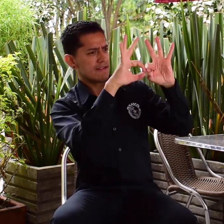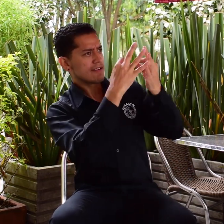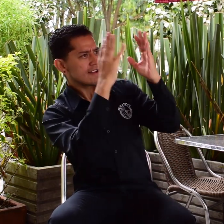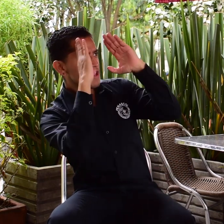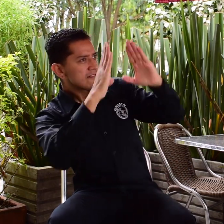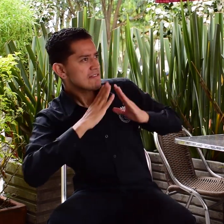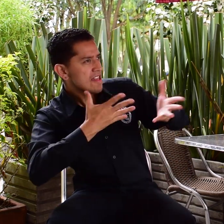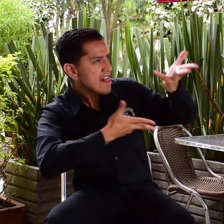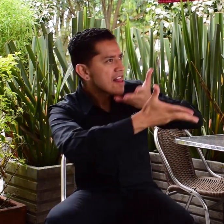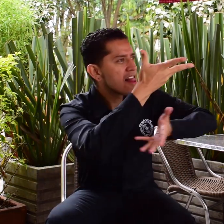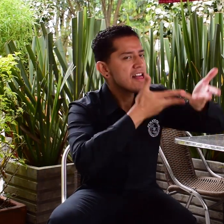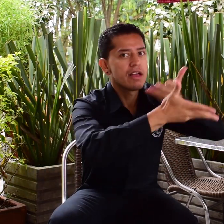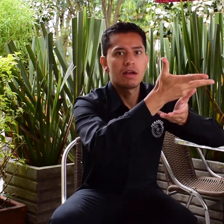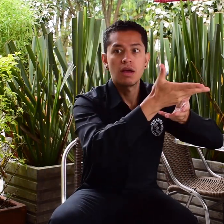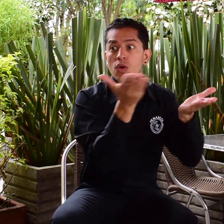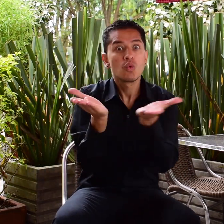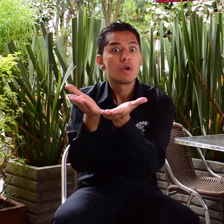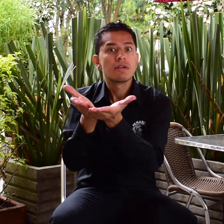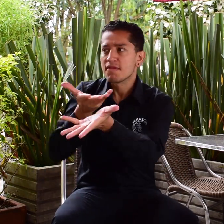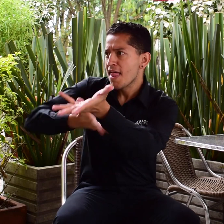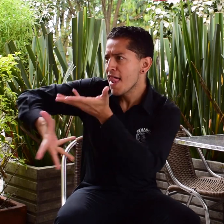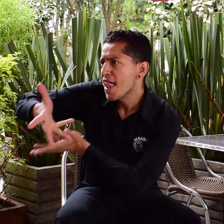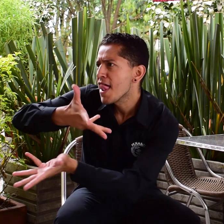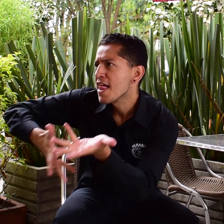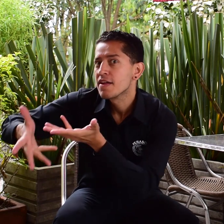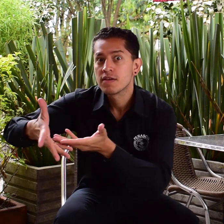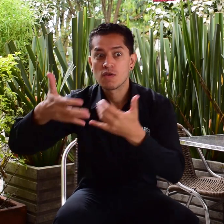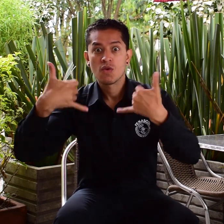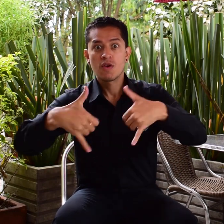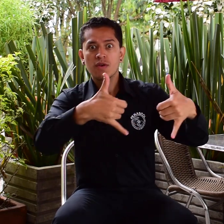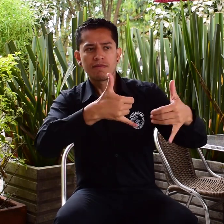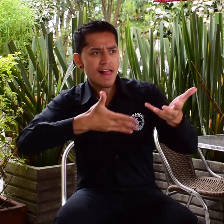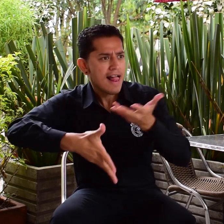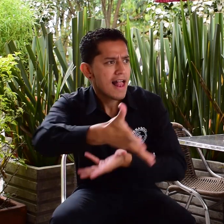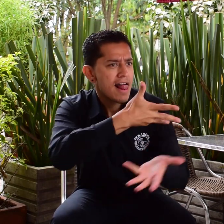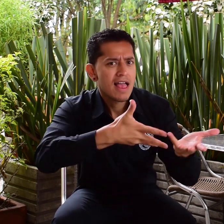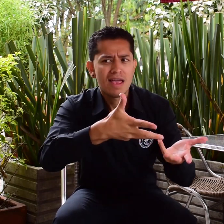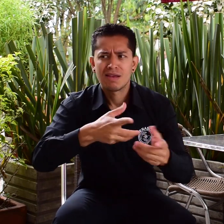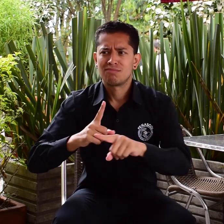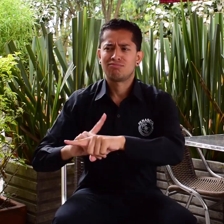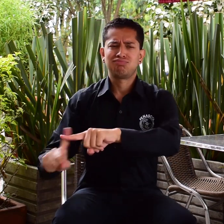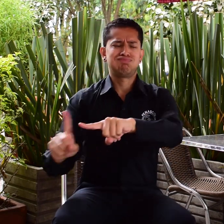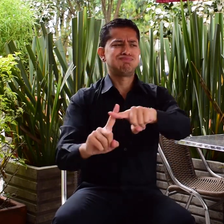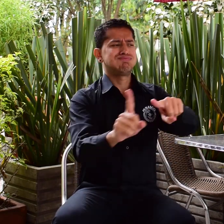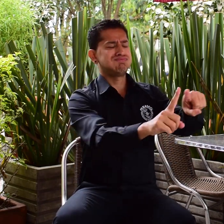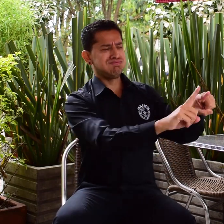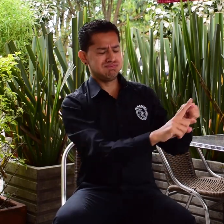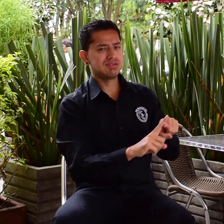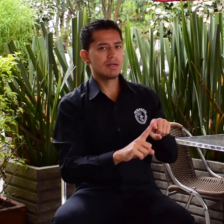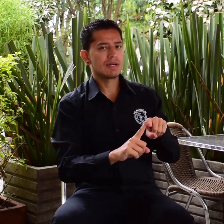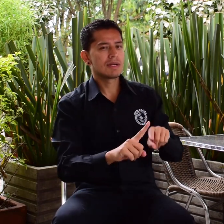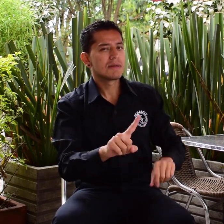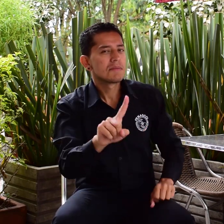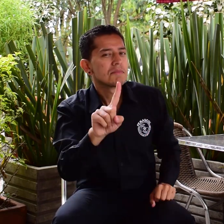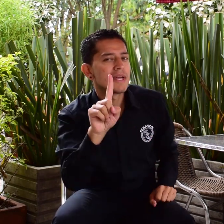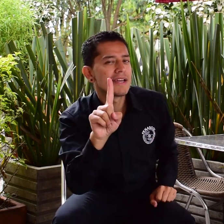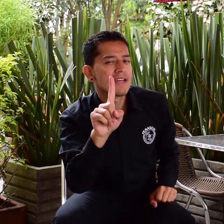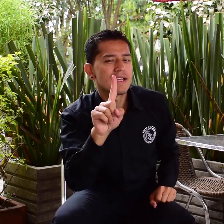la atención y relación con los padres hacia sus hijos la educación de los niños, los espacios de recreación, entre otros